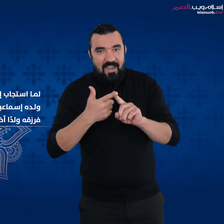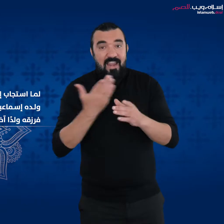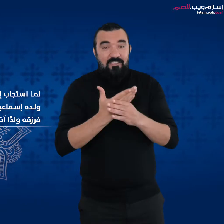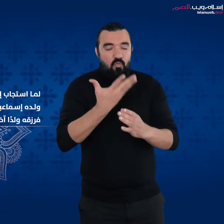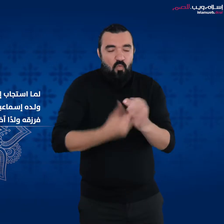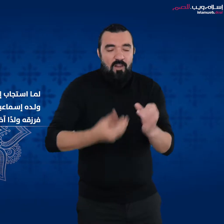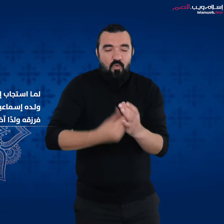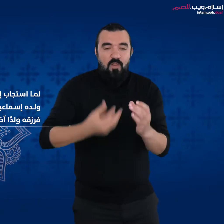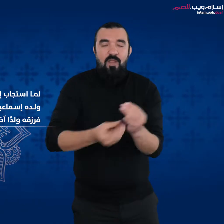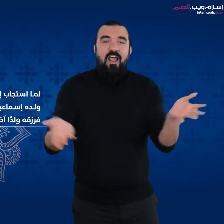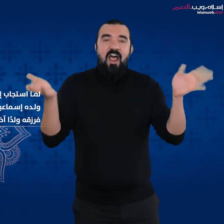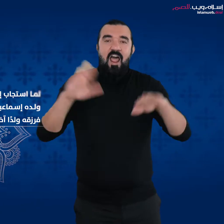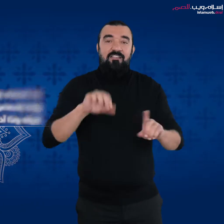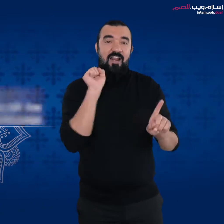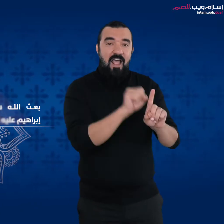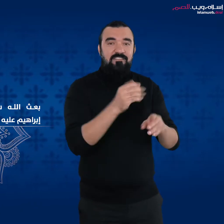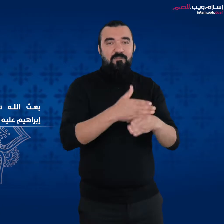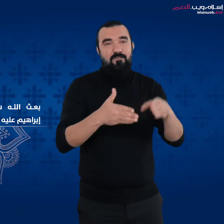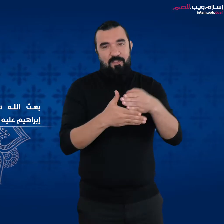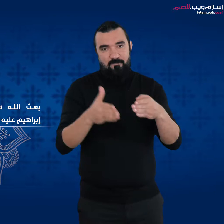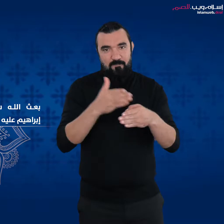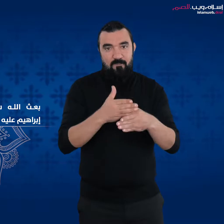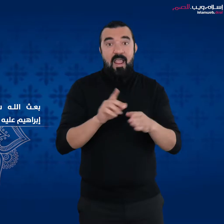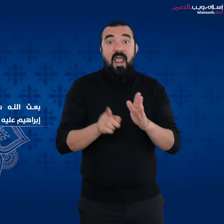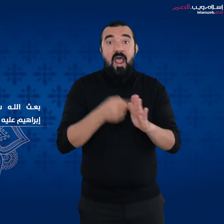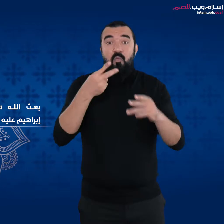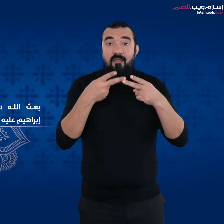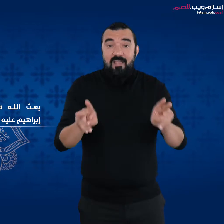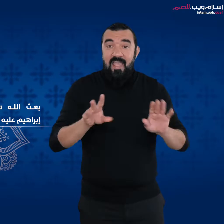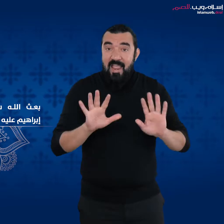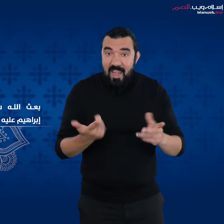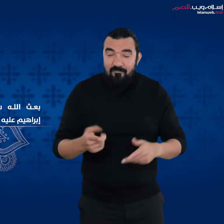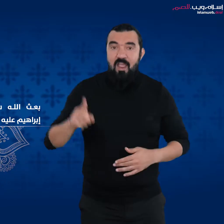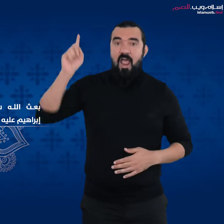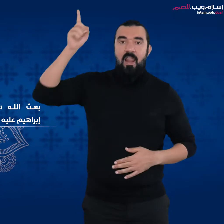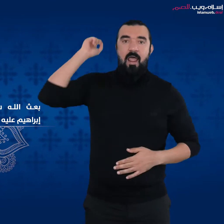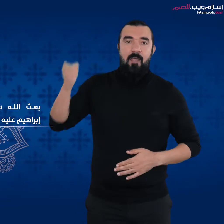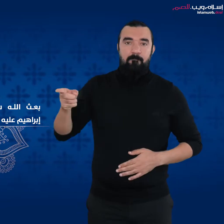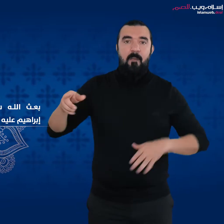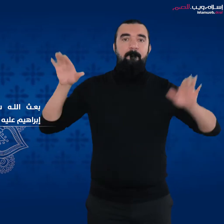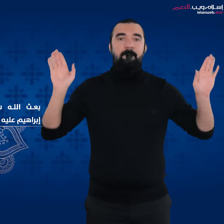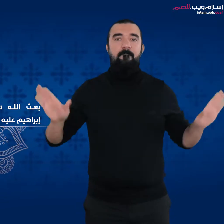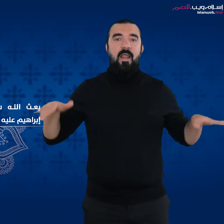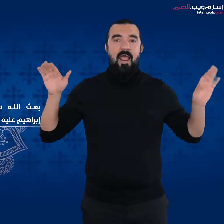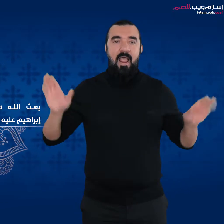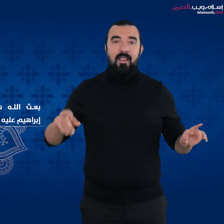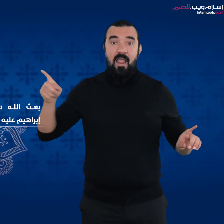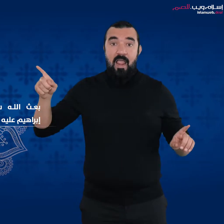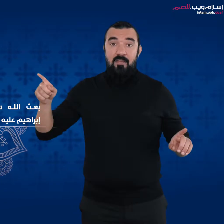بعث الله سبحانه وتعالى الملائكة لتبشر